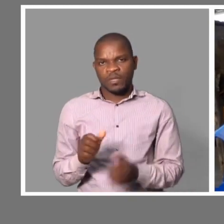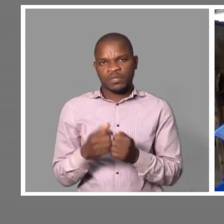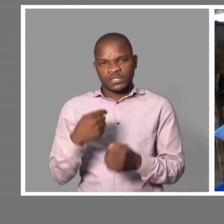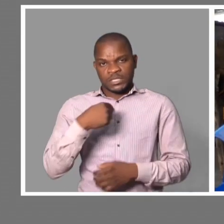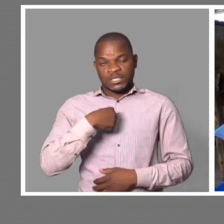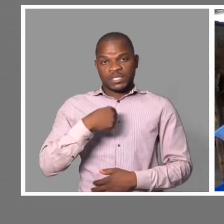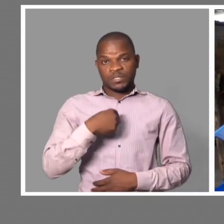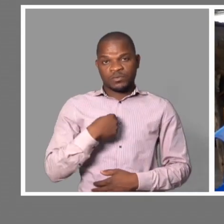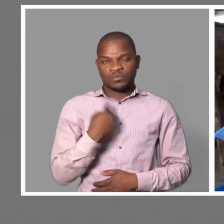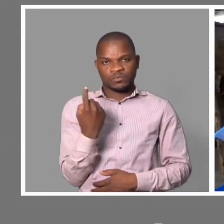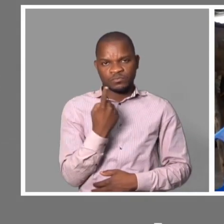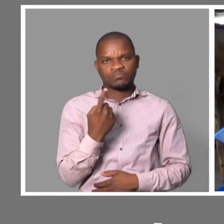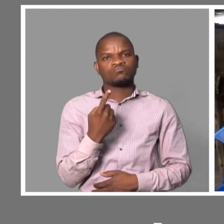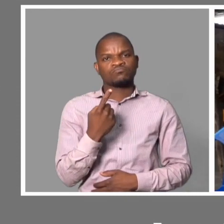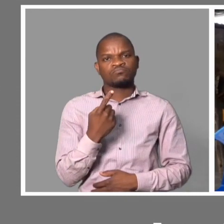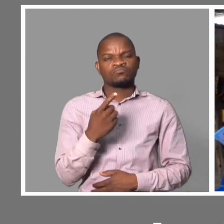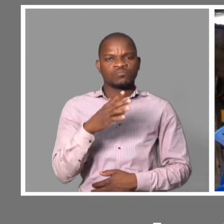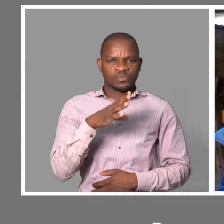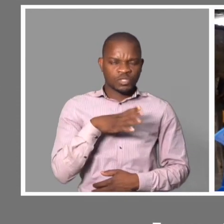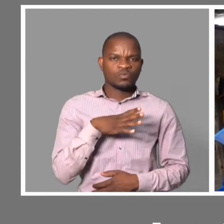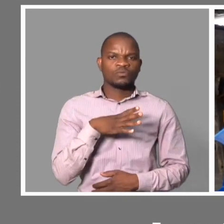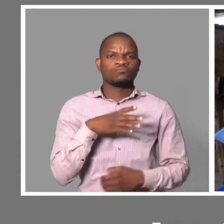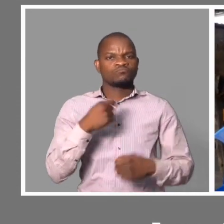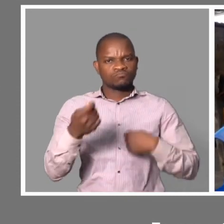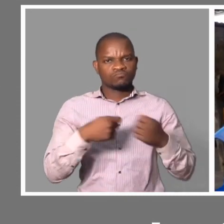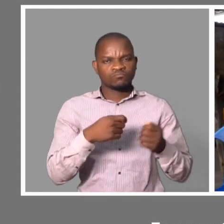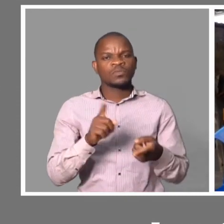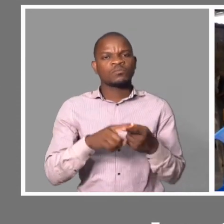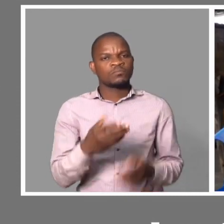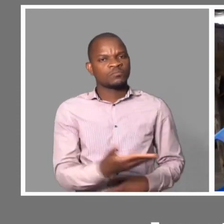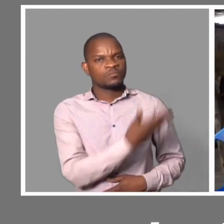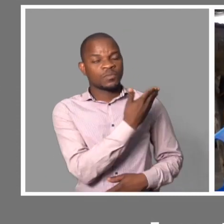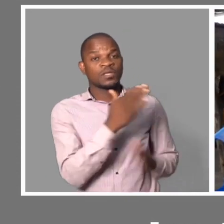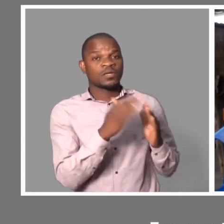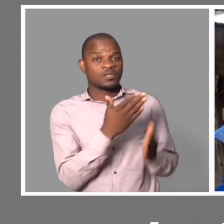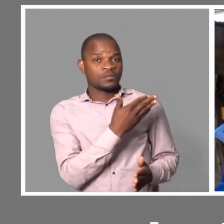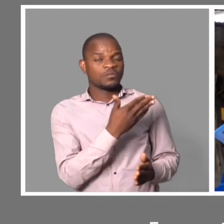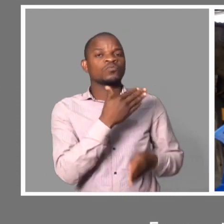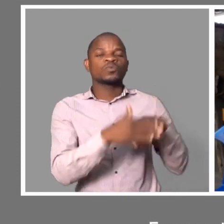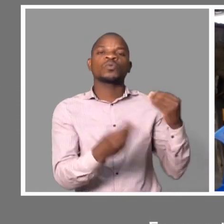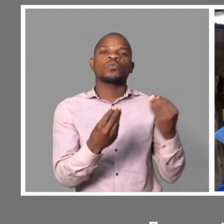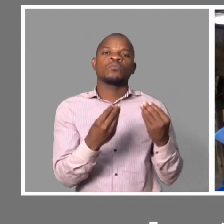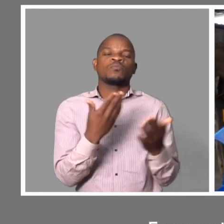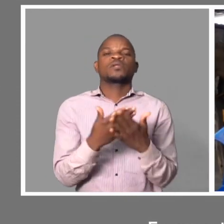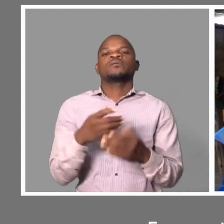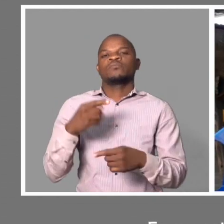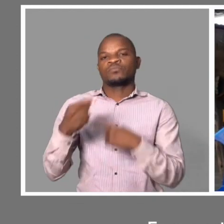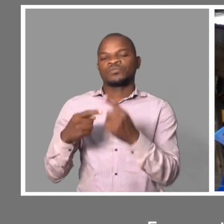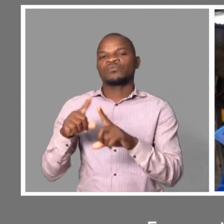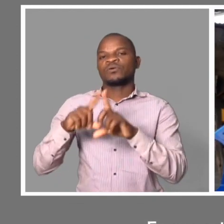Mas eu estou aqui falando que essa casa aqui é graças a esse projeto da Ação Social.